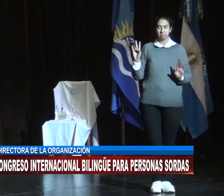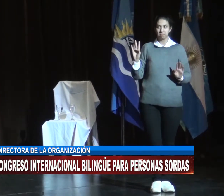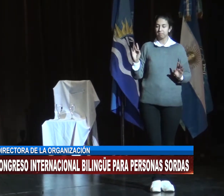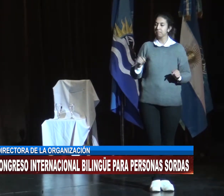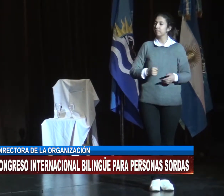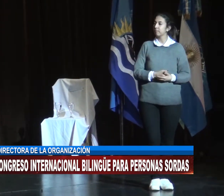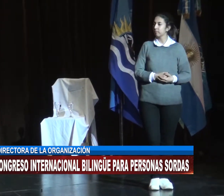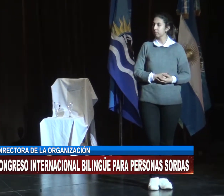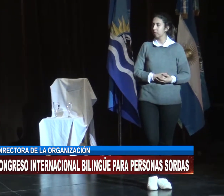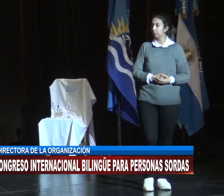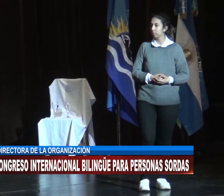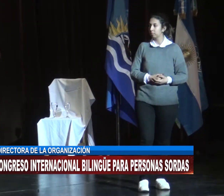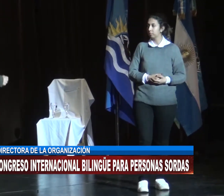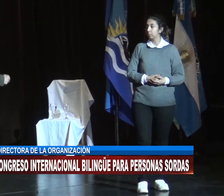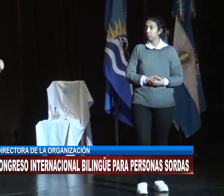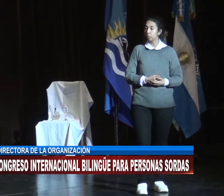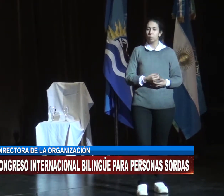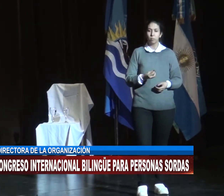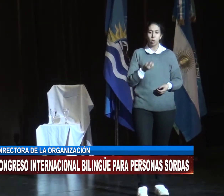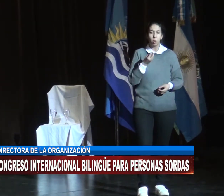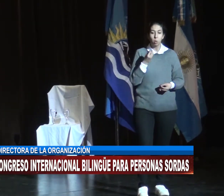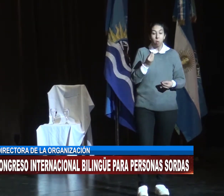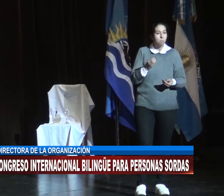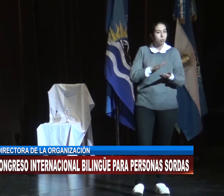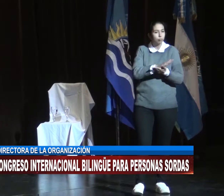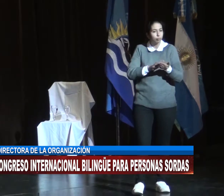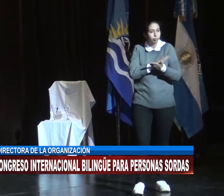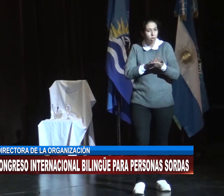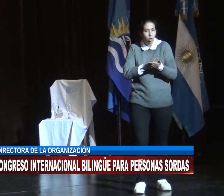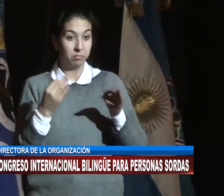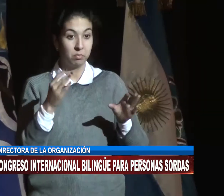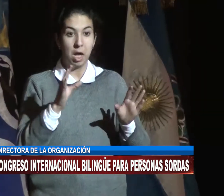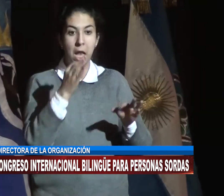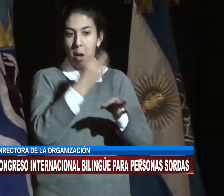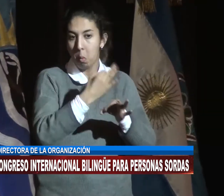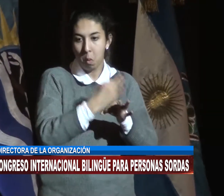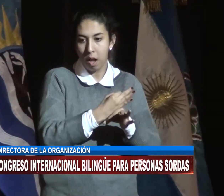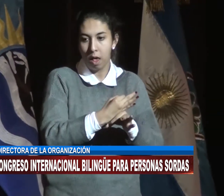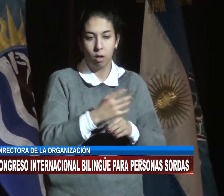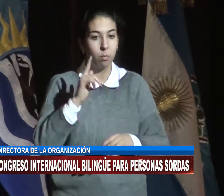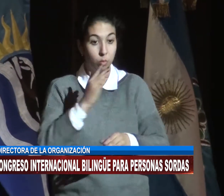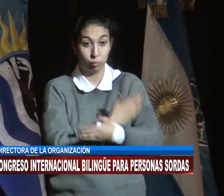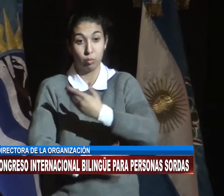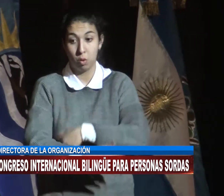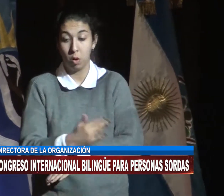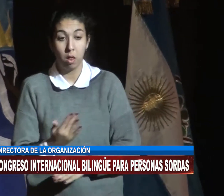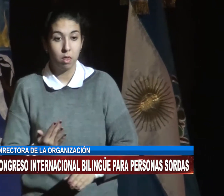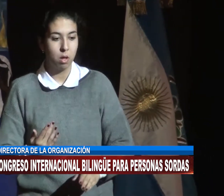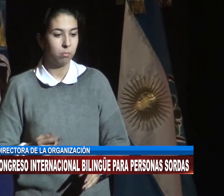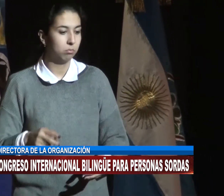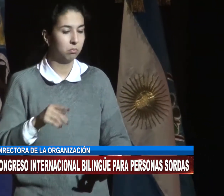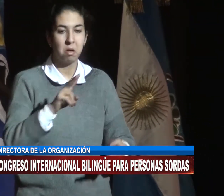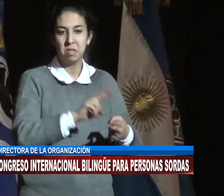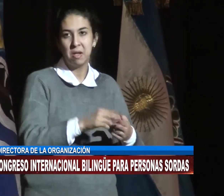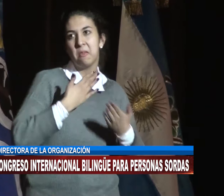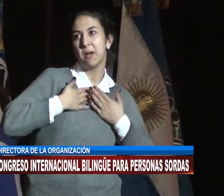los formatos digitales para establecer una educación de calidad y a distancia. Así es que con el apoyo de México y Colombia estamos